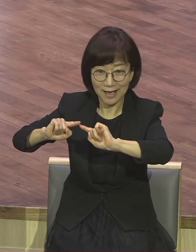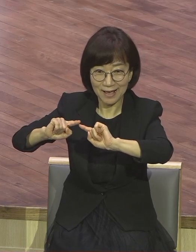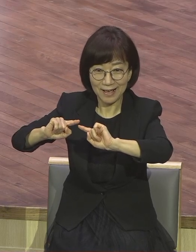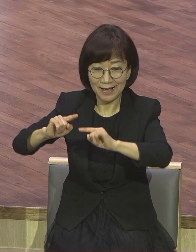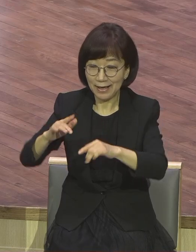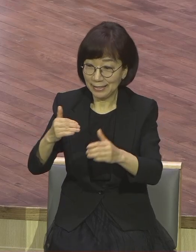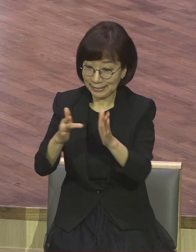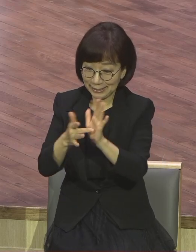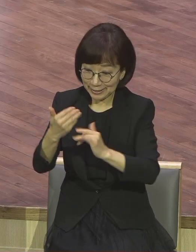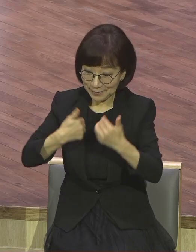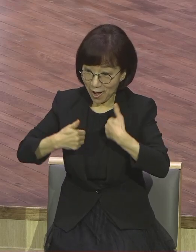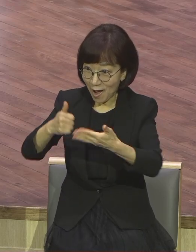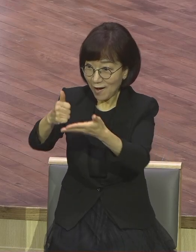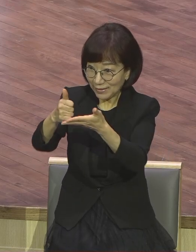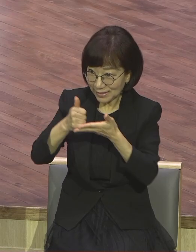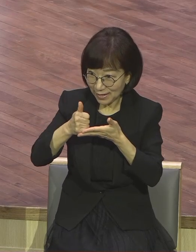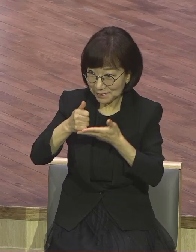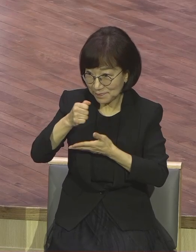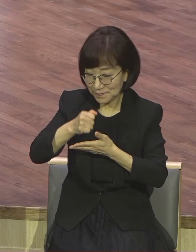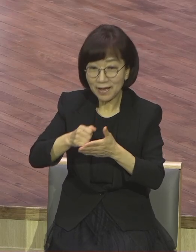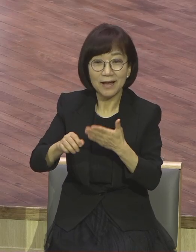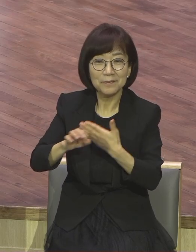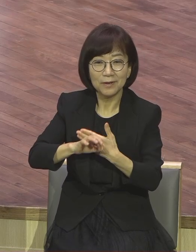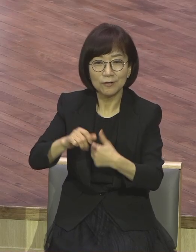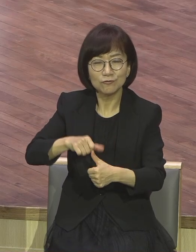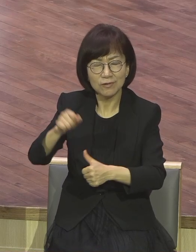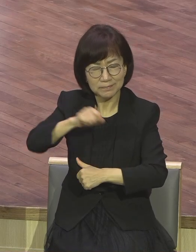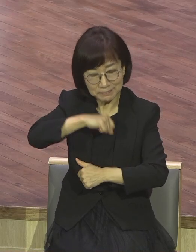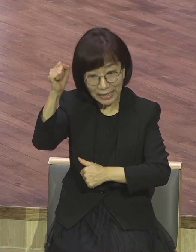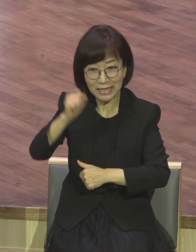영접해서 구원의 자리를 인도할 수 있도록. 이거 절의의 기회입니다. 이런 기회가.